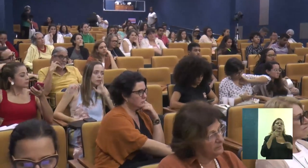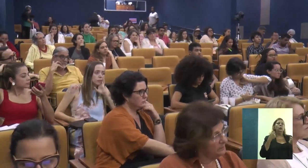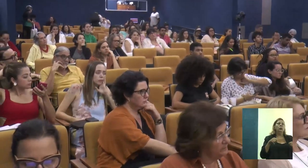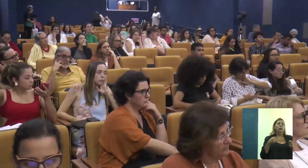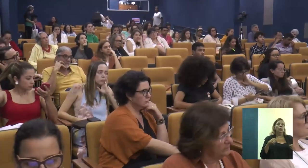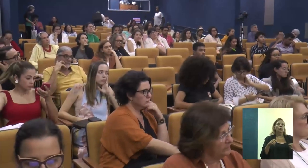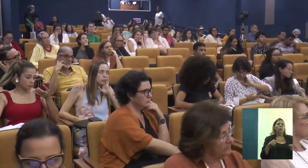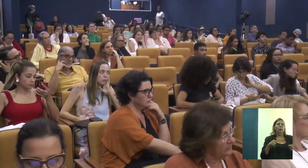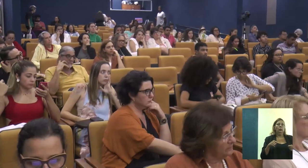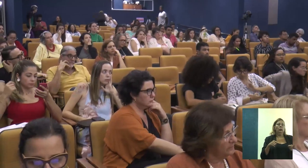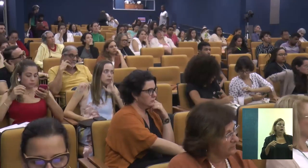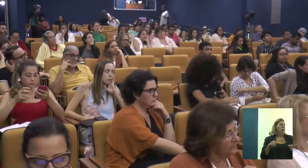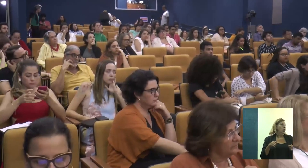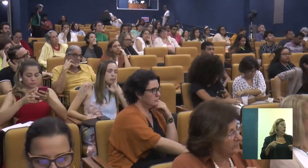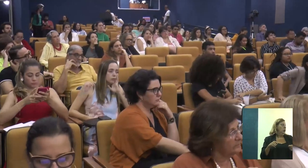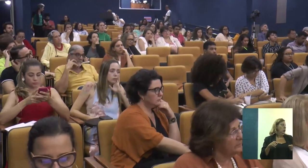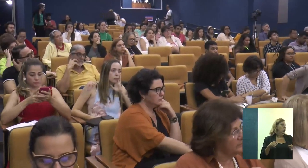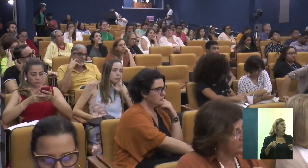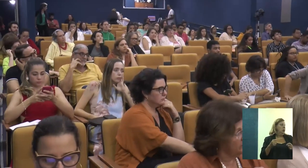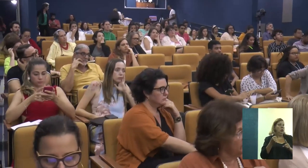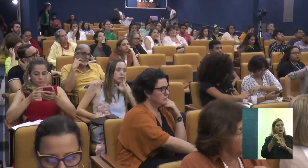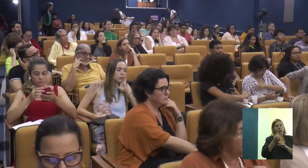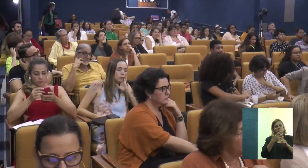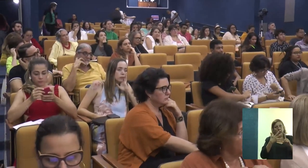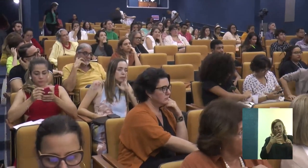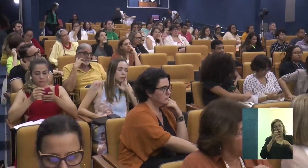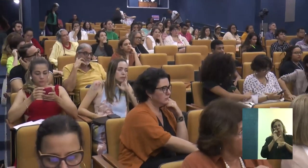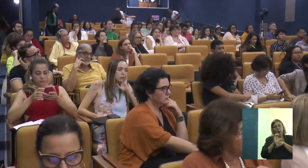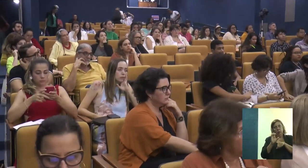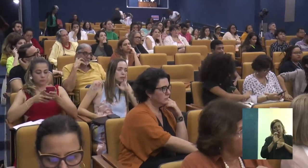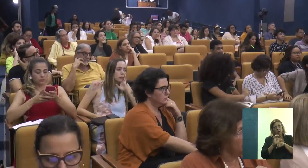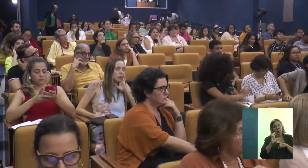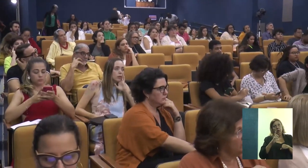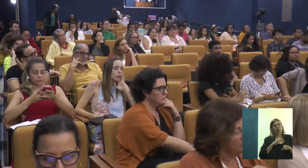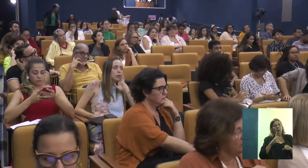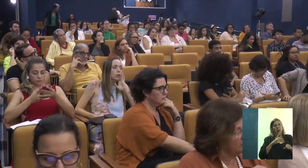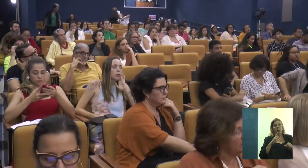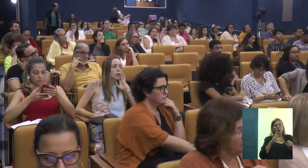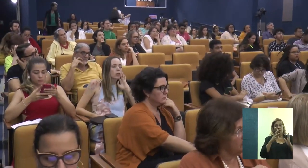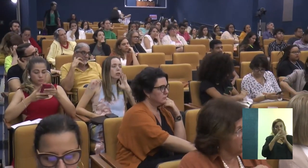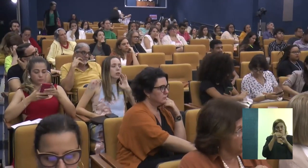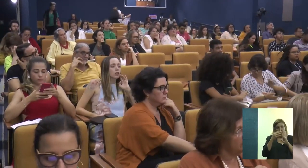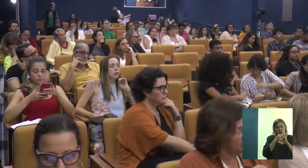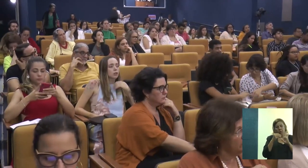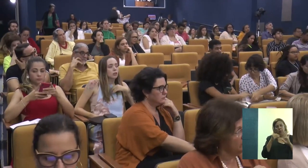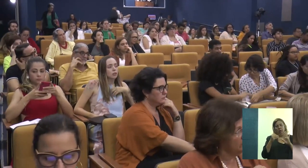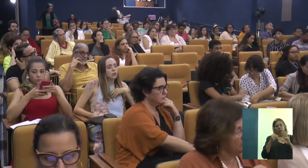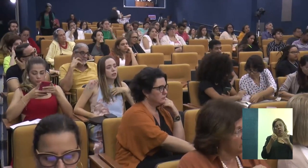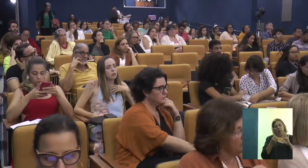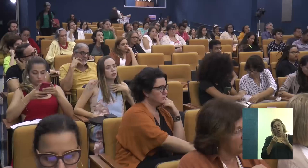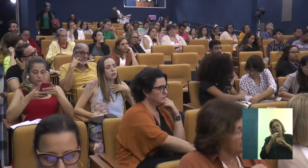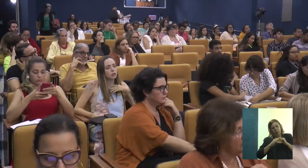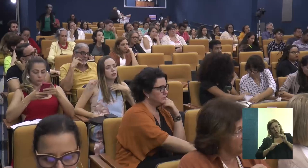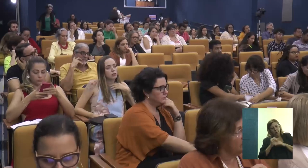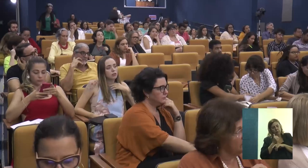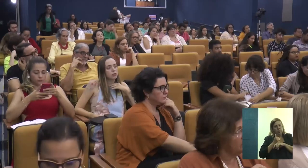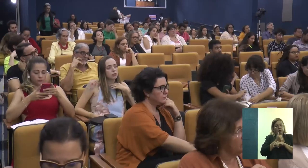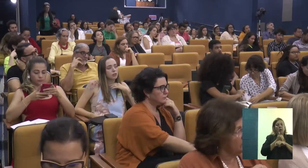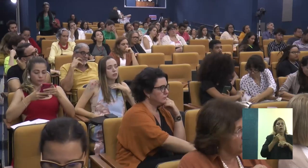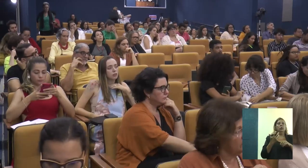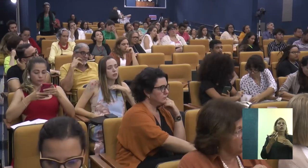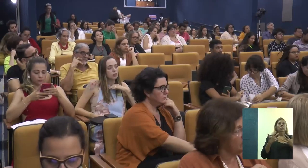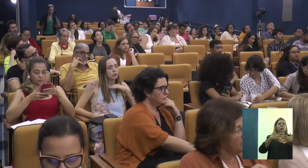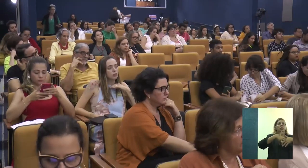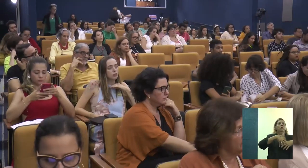tem que ser curso curto, então a extensão, o curso de extensão com esse caráter multiprofissional e